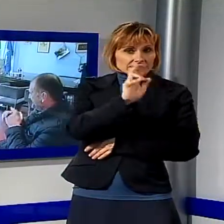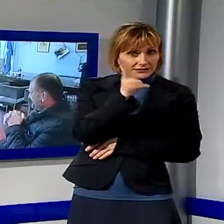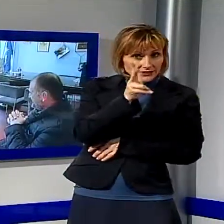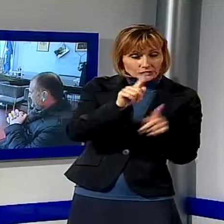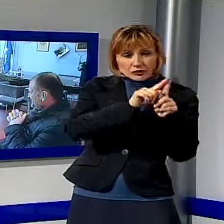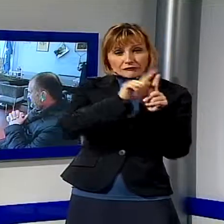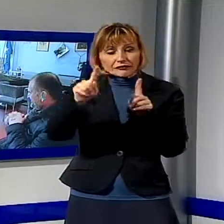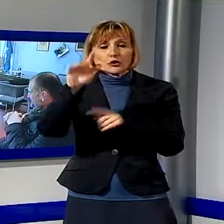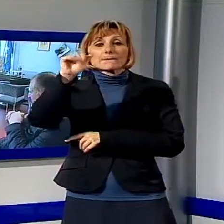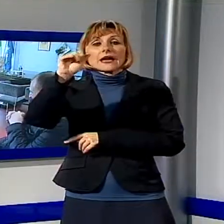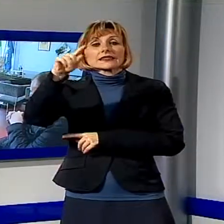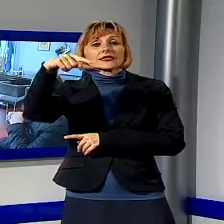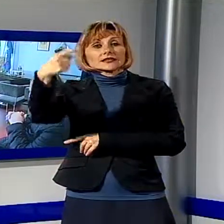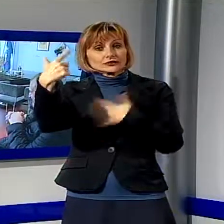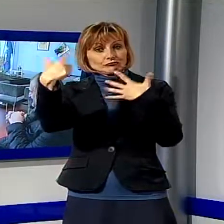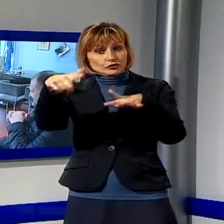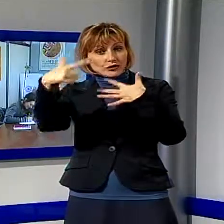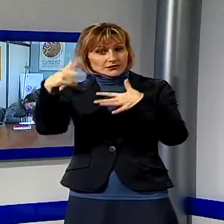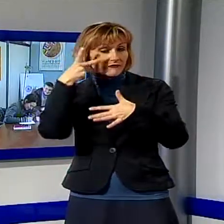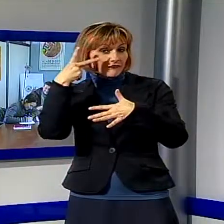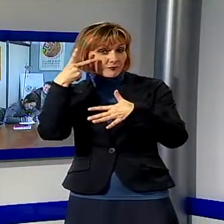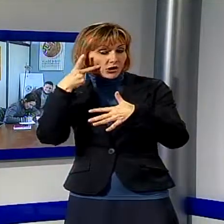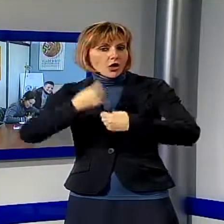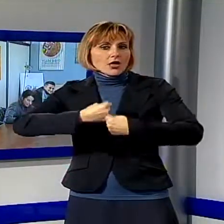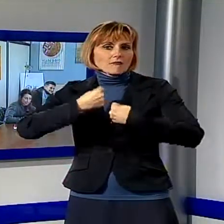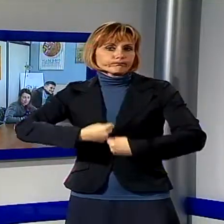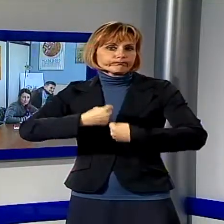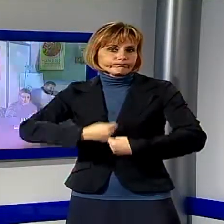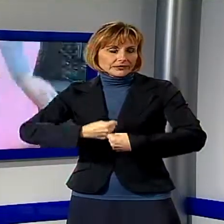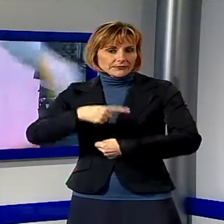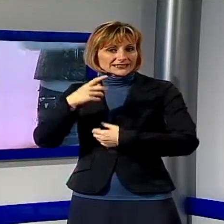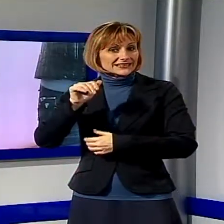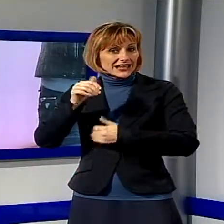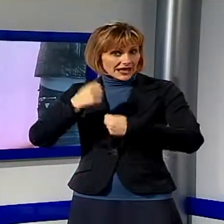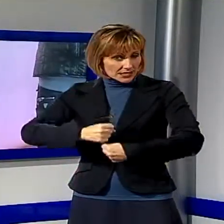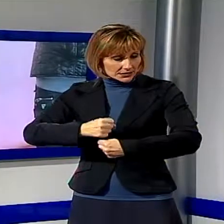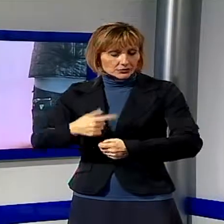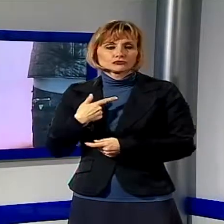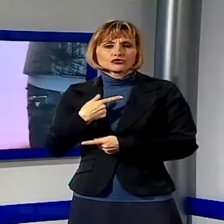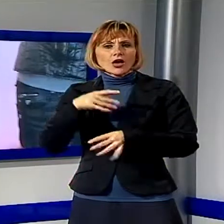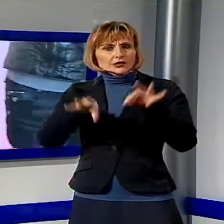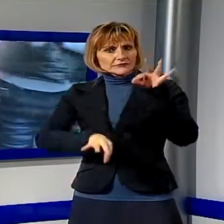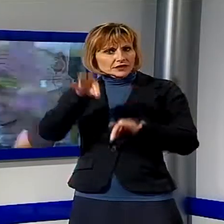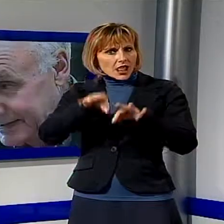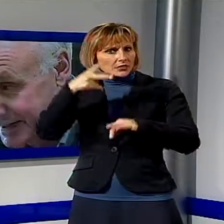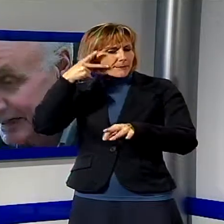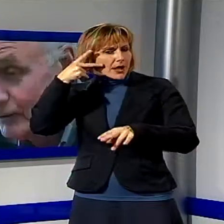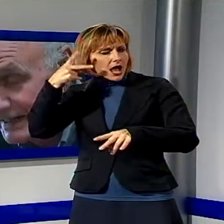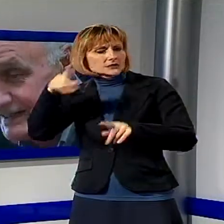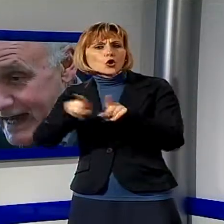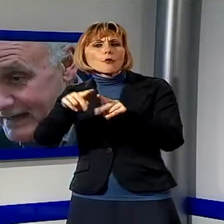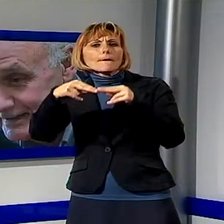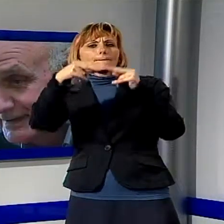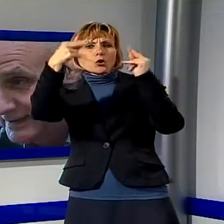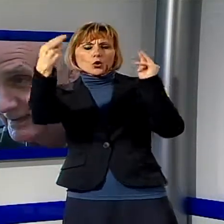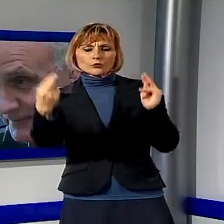a martedì 17 febbraio. E proprio il giorno di Martedì Grasso è in programma una grande parata di maschere che farà da ponte tra la festa